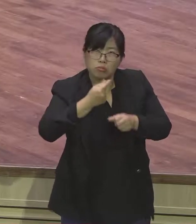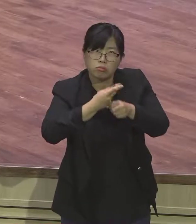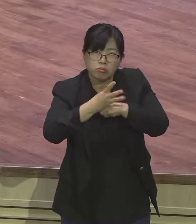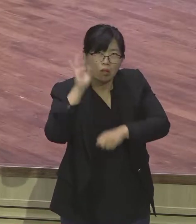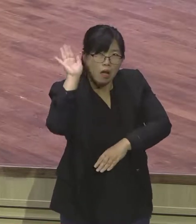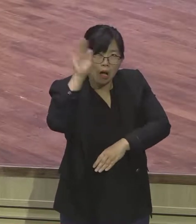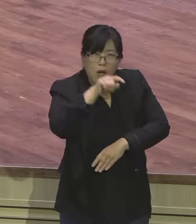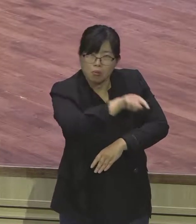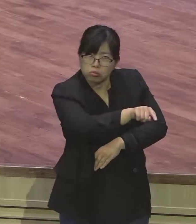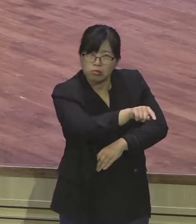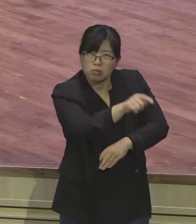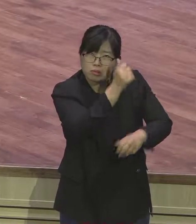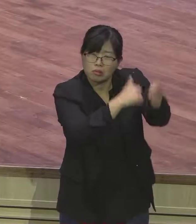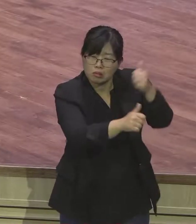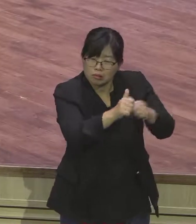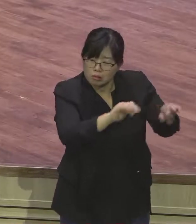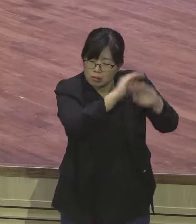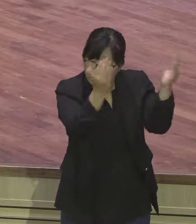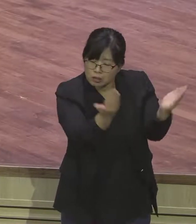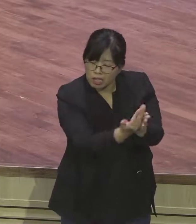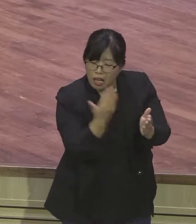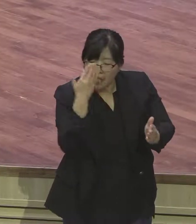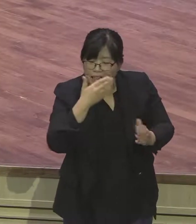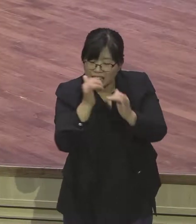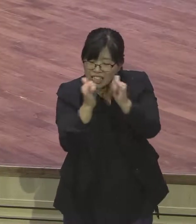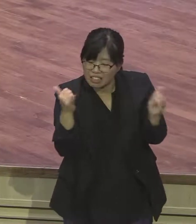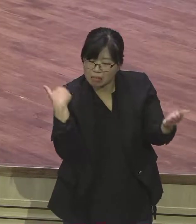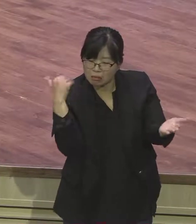다시 돌아갈 것을 확실하고 있는 모습입니다.